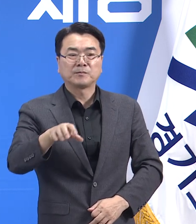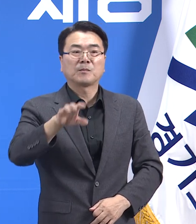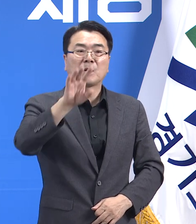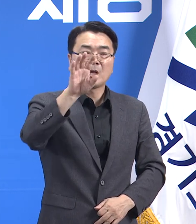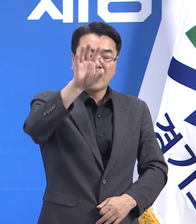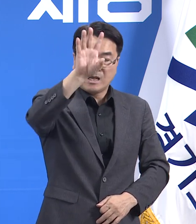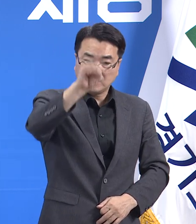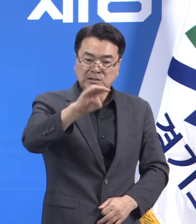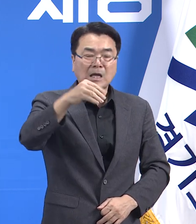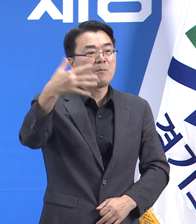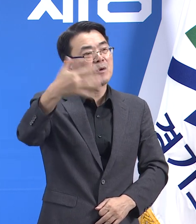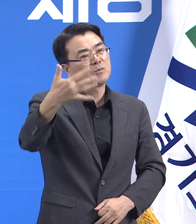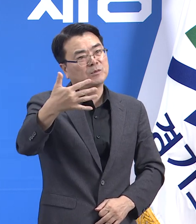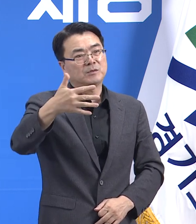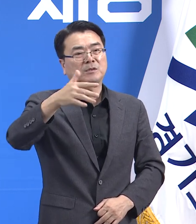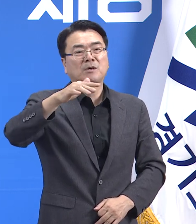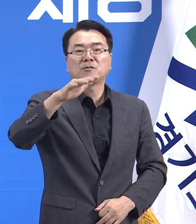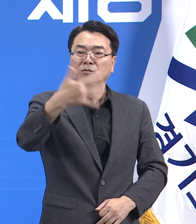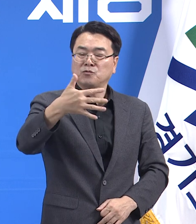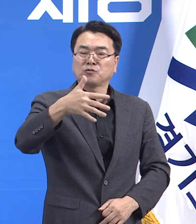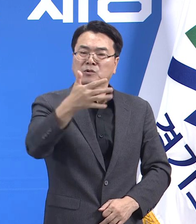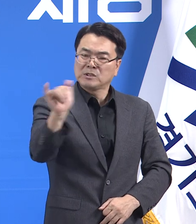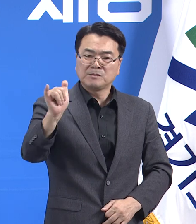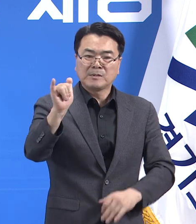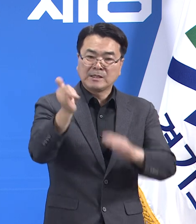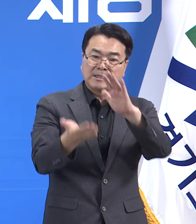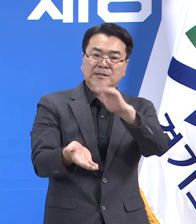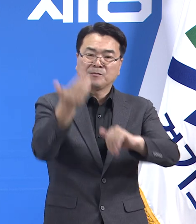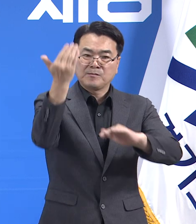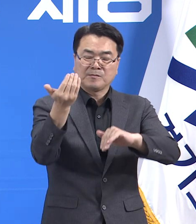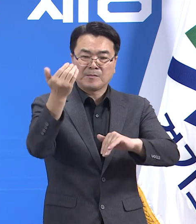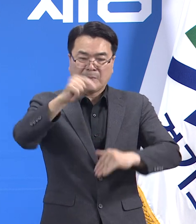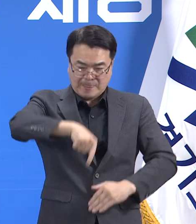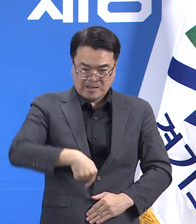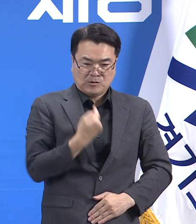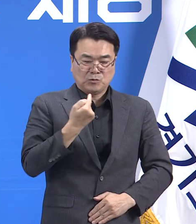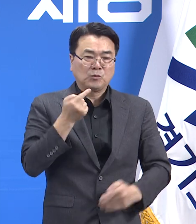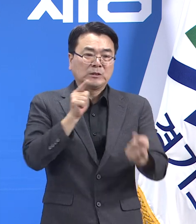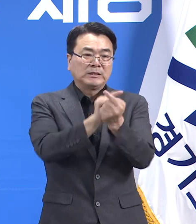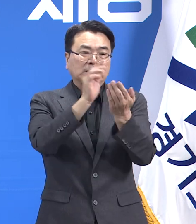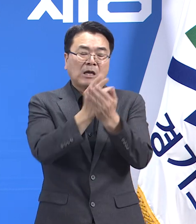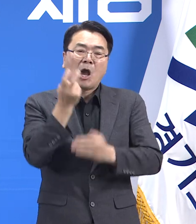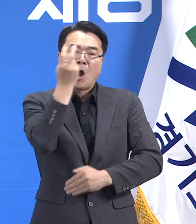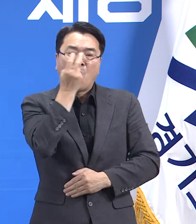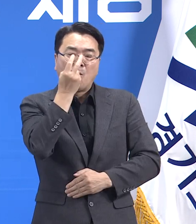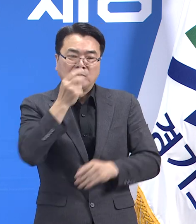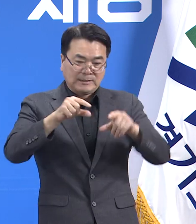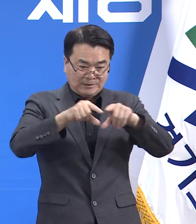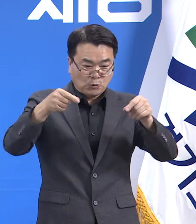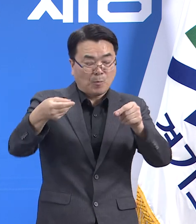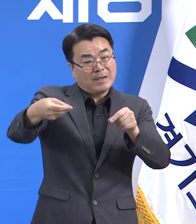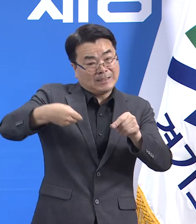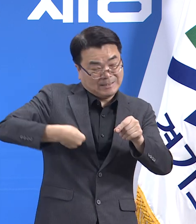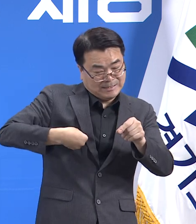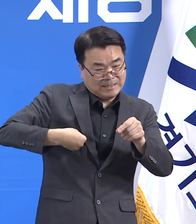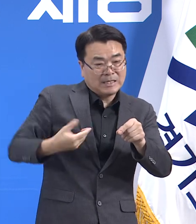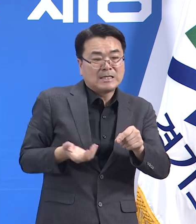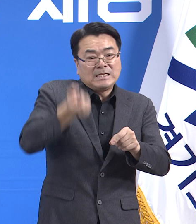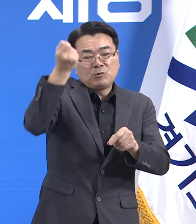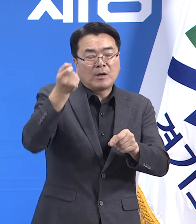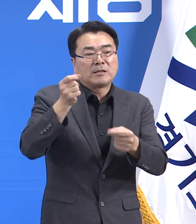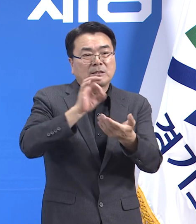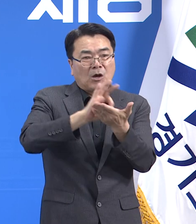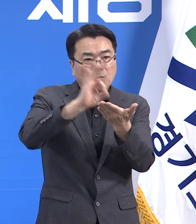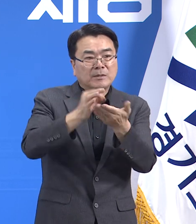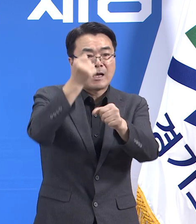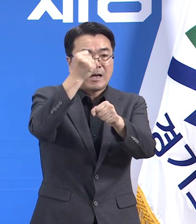,692명분의 자가 김사 키트를 지원하여 사업장별 선제적 검사를 실시하도록